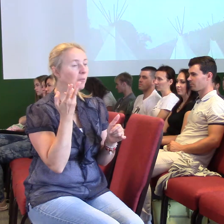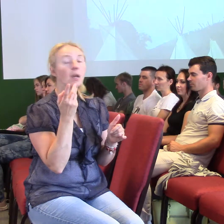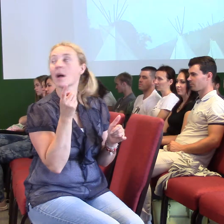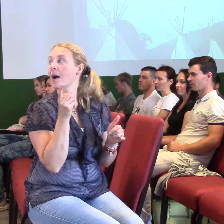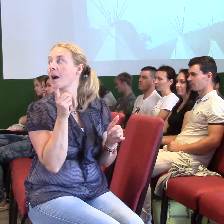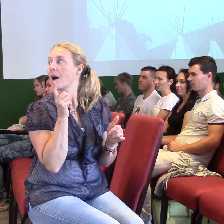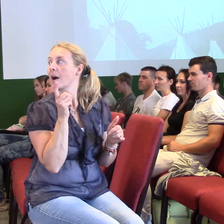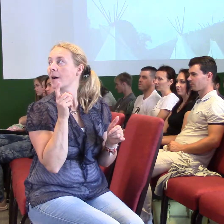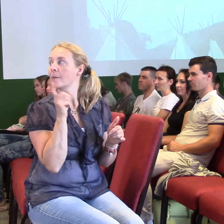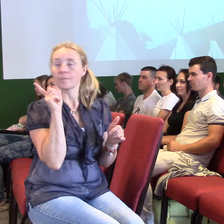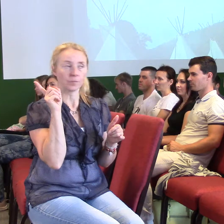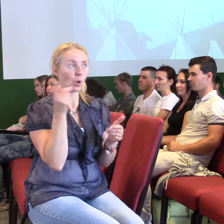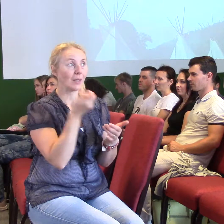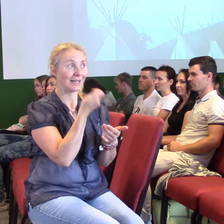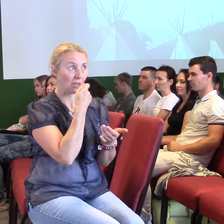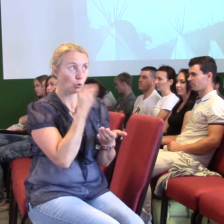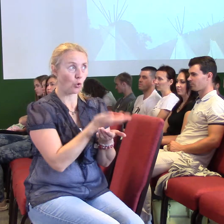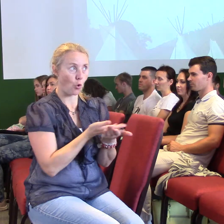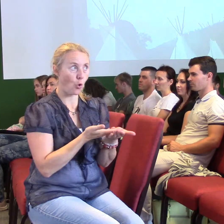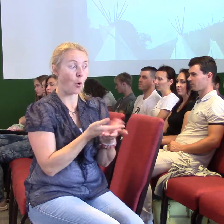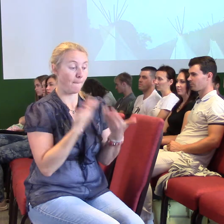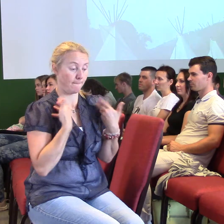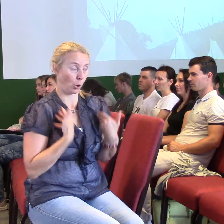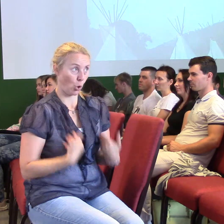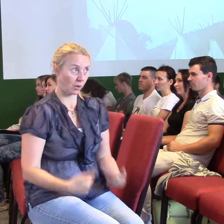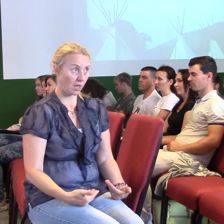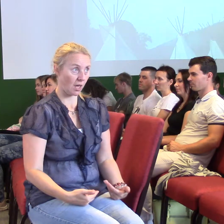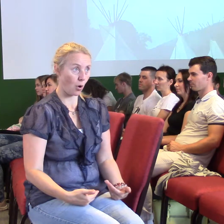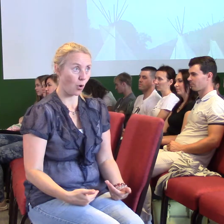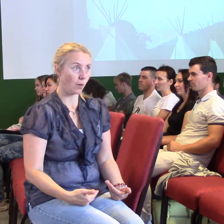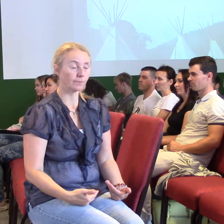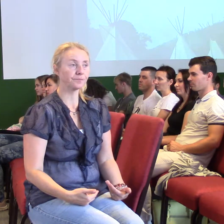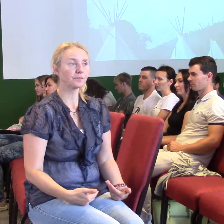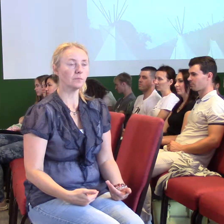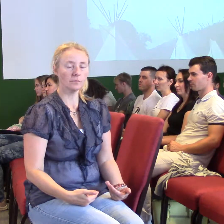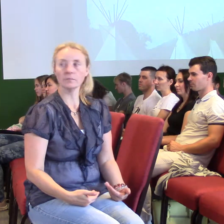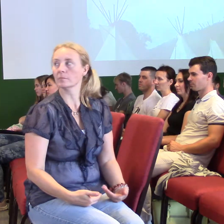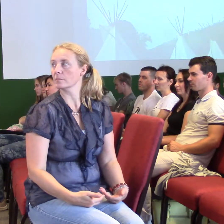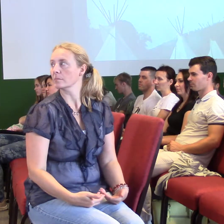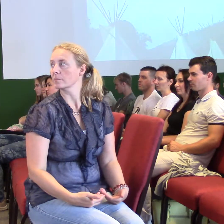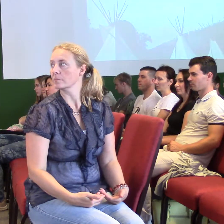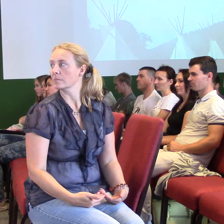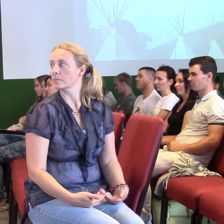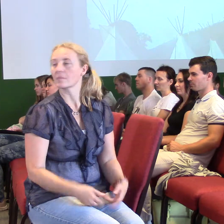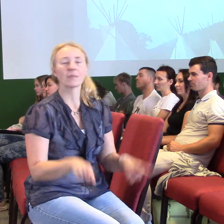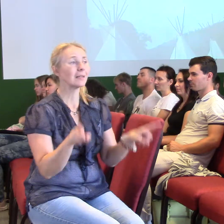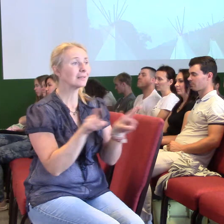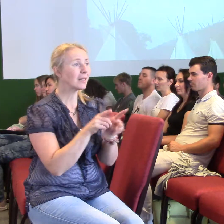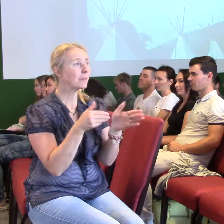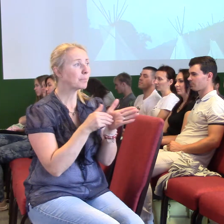jídlem. Chleba je takový jenom symbol vlastně pro to jídlo. Tak stejně tak jsme byli